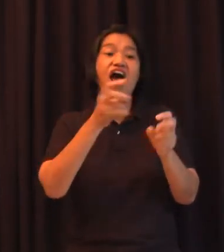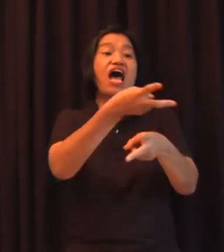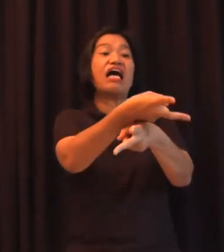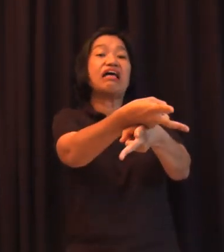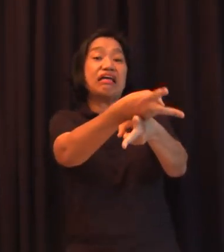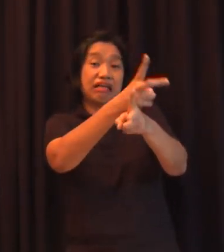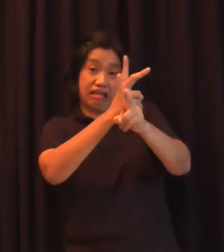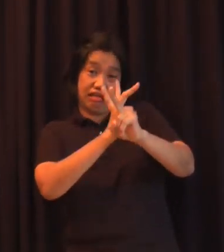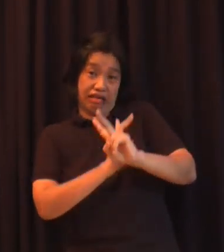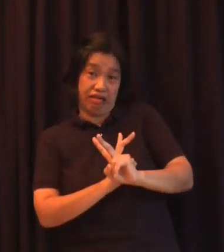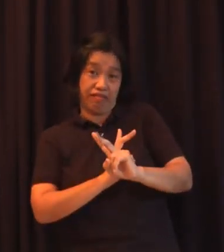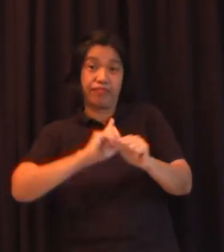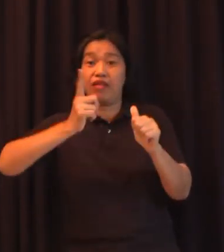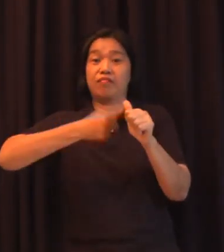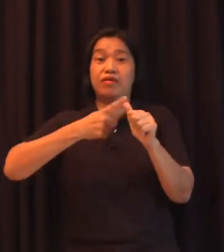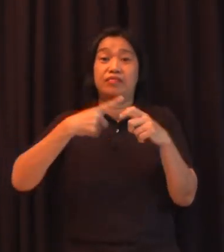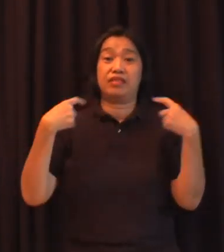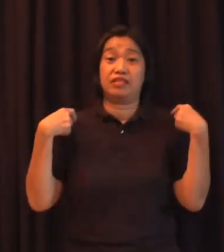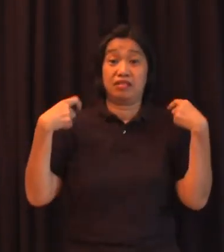espanyol na hiraman